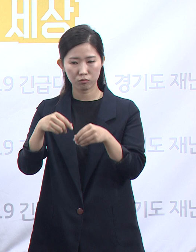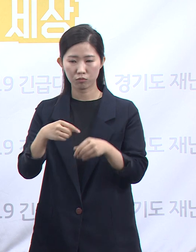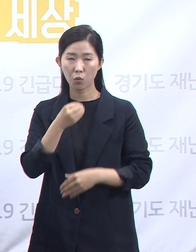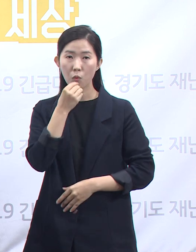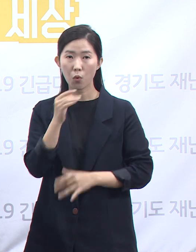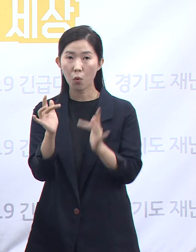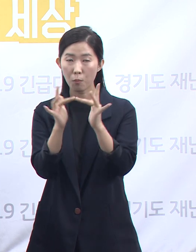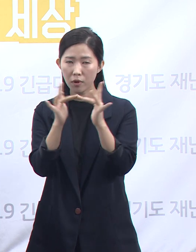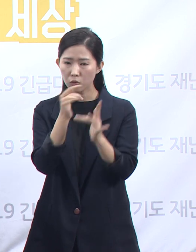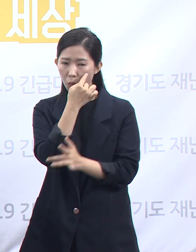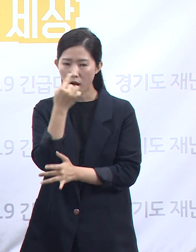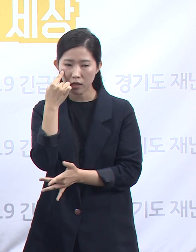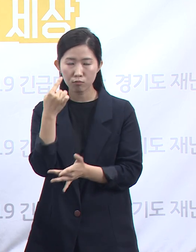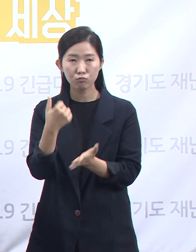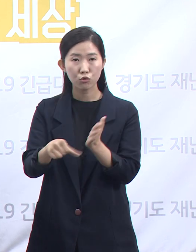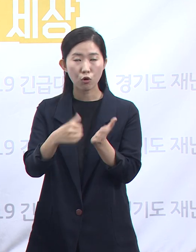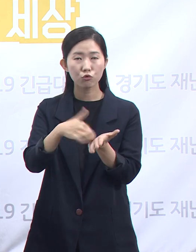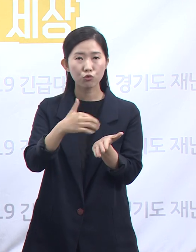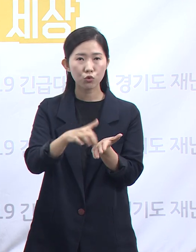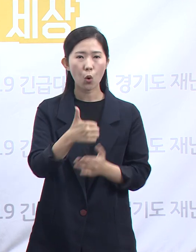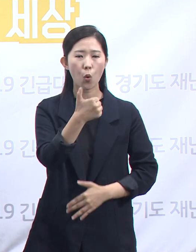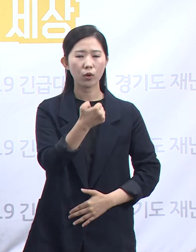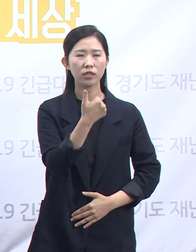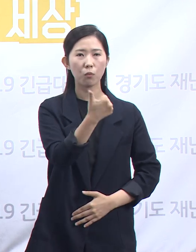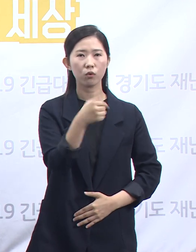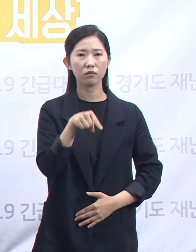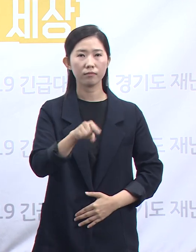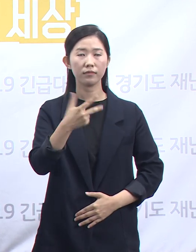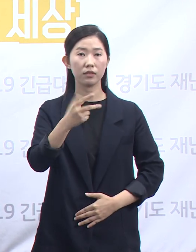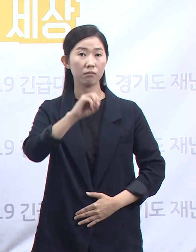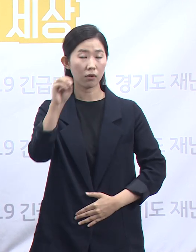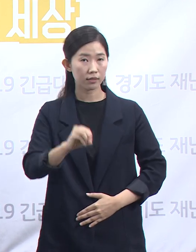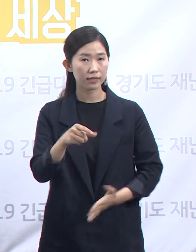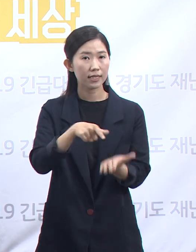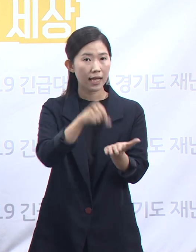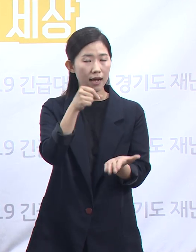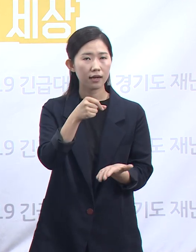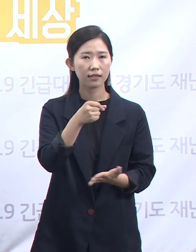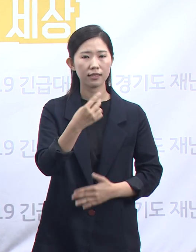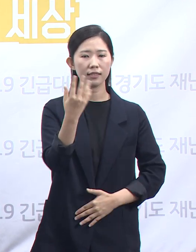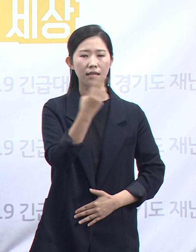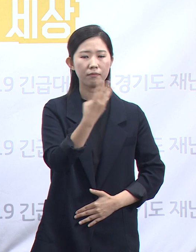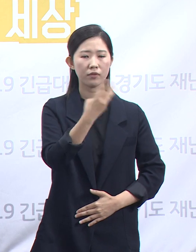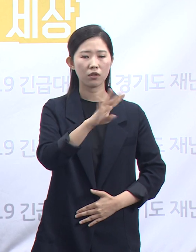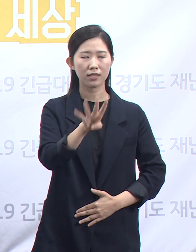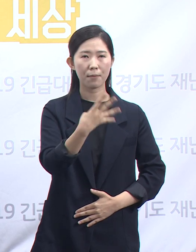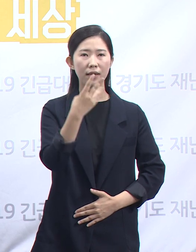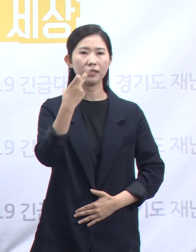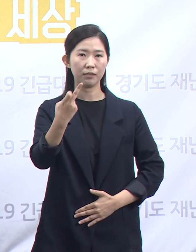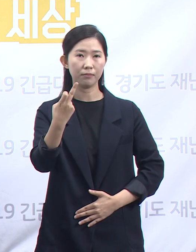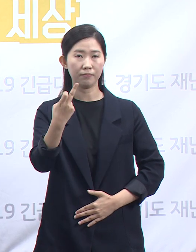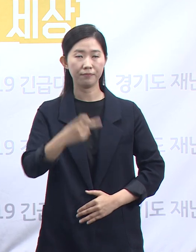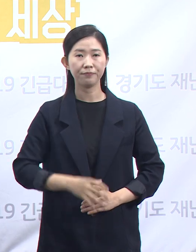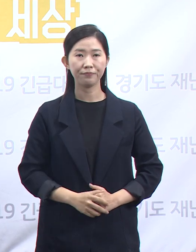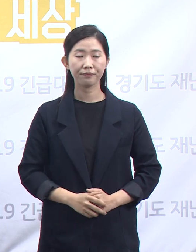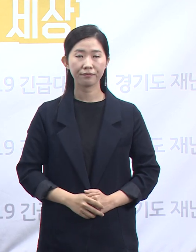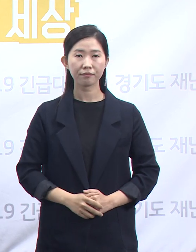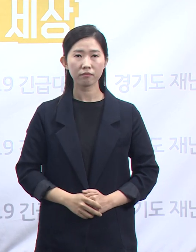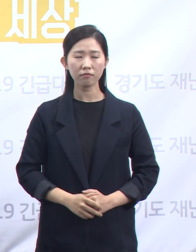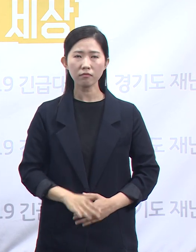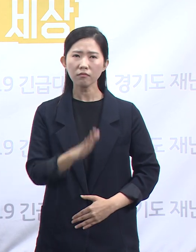물품은 55.7%인 3,412개였습니다. 사실